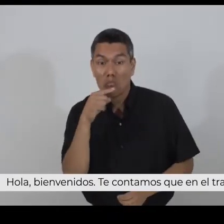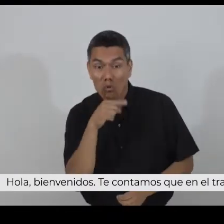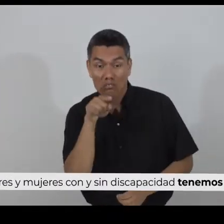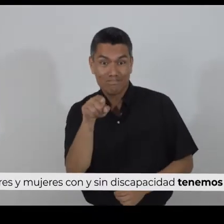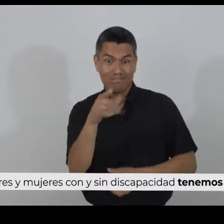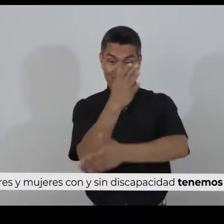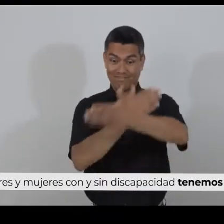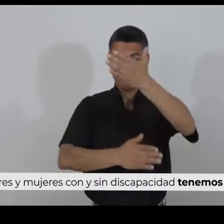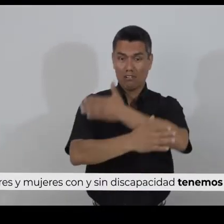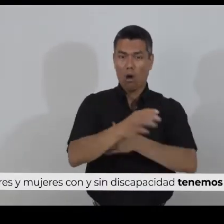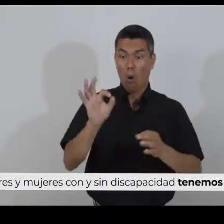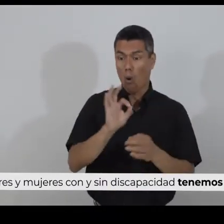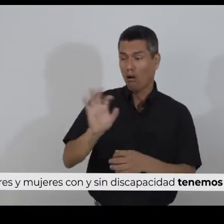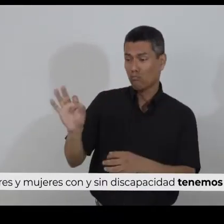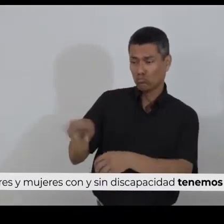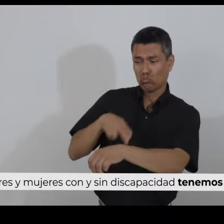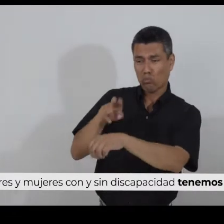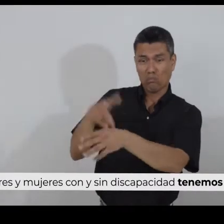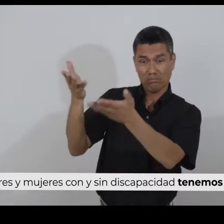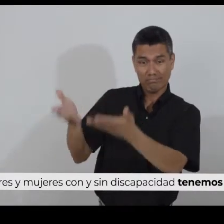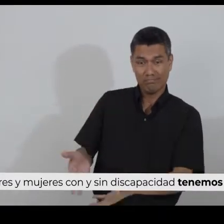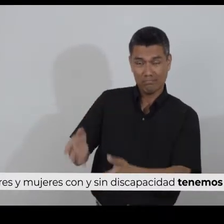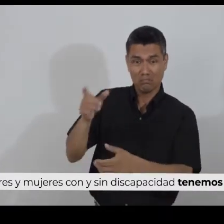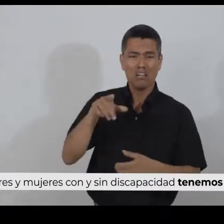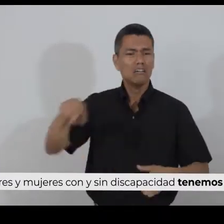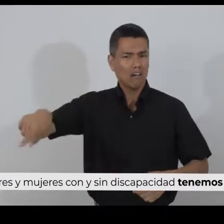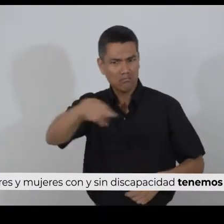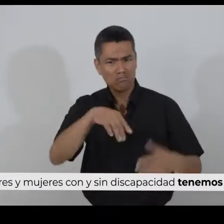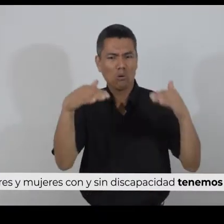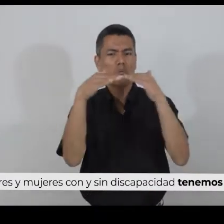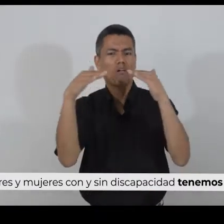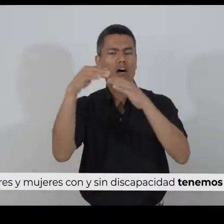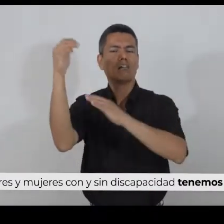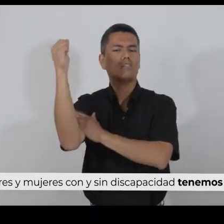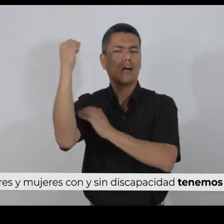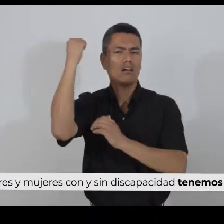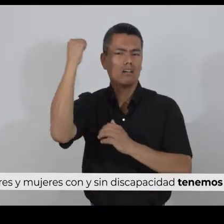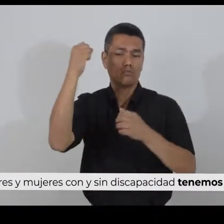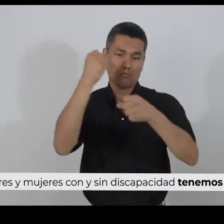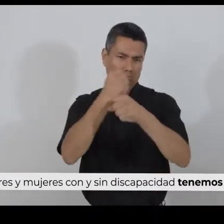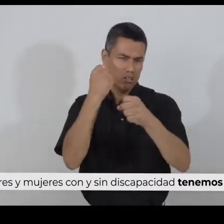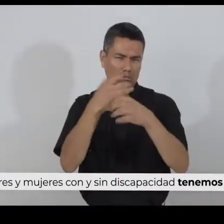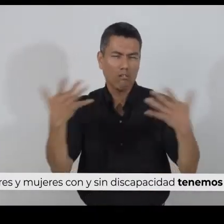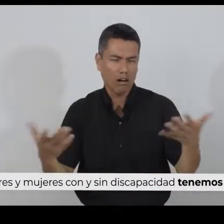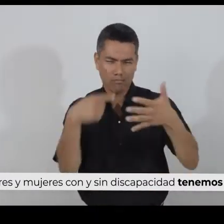hombres y mujeres con y sin discapacidad, tenemos derecho a